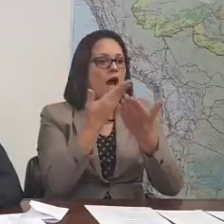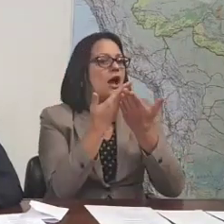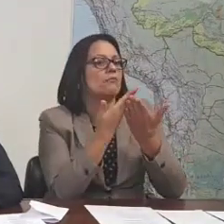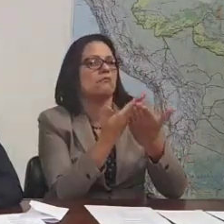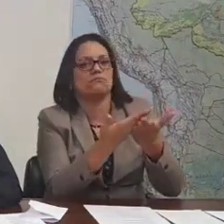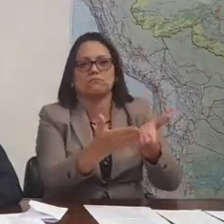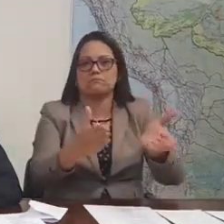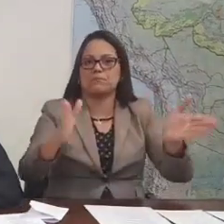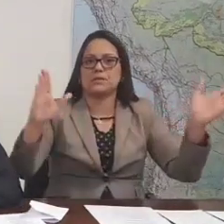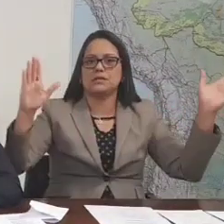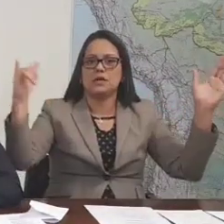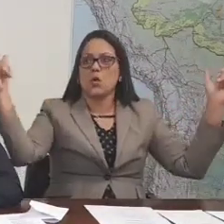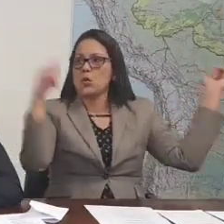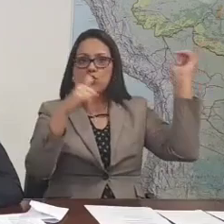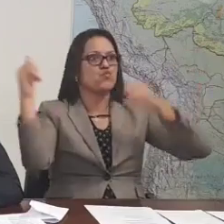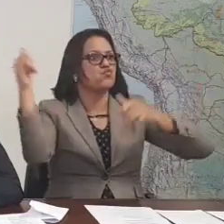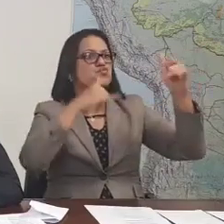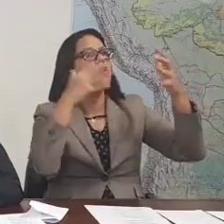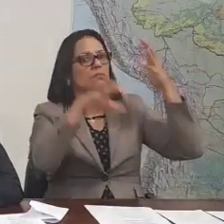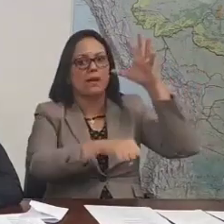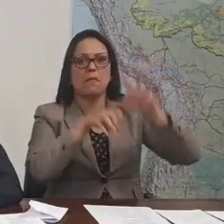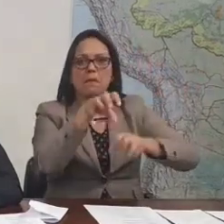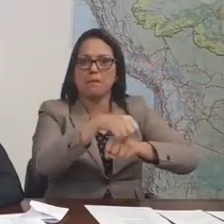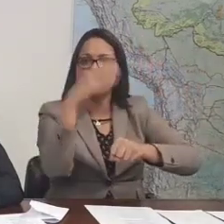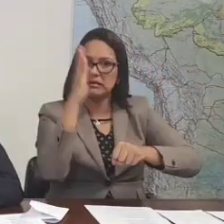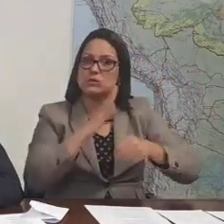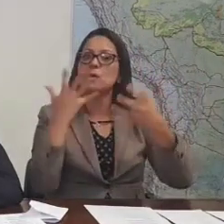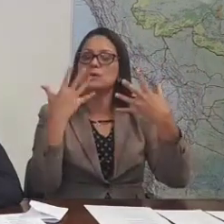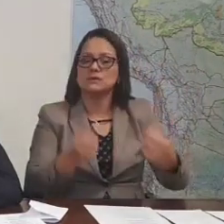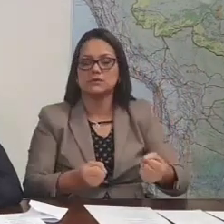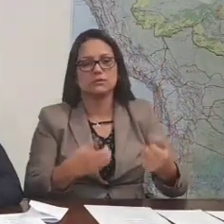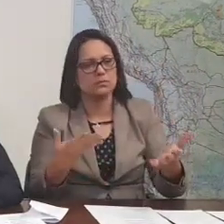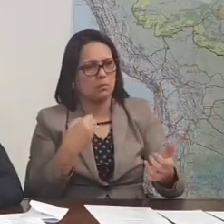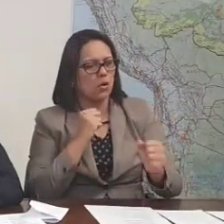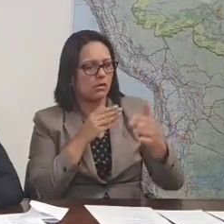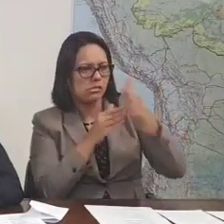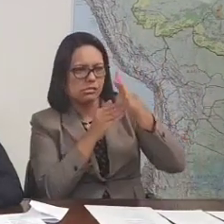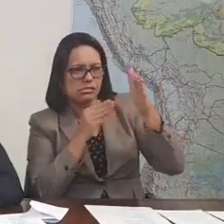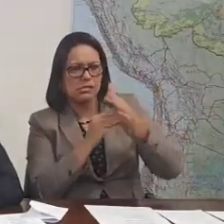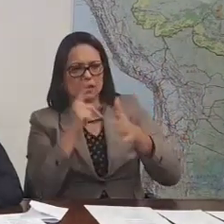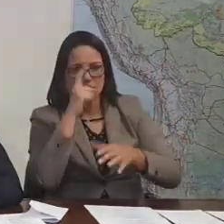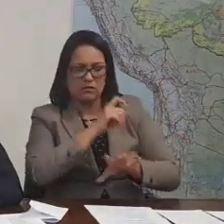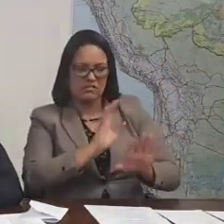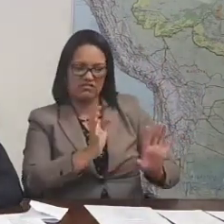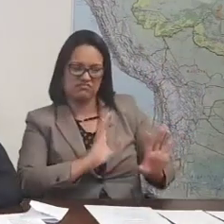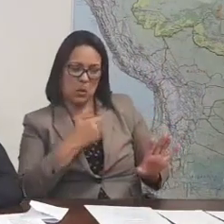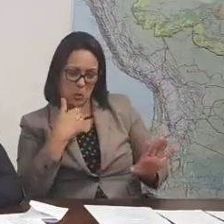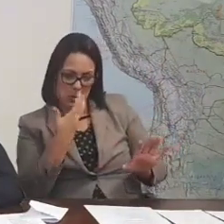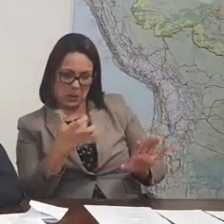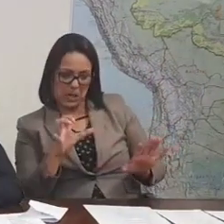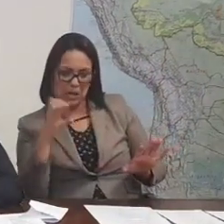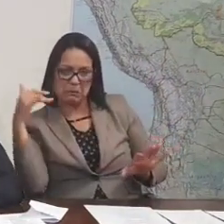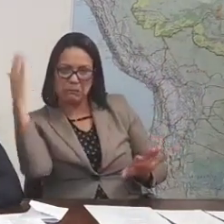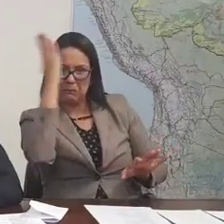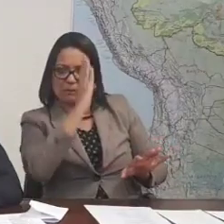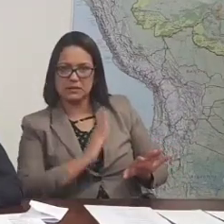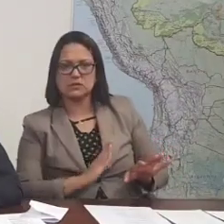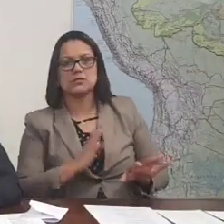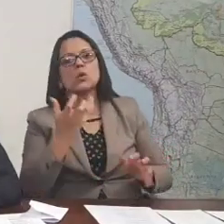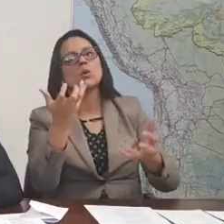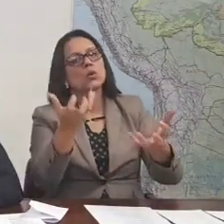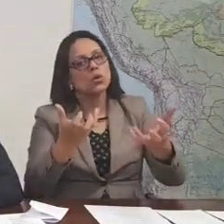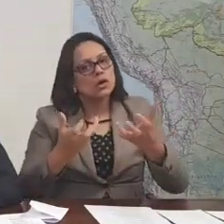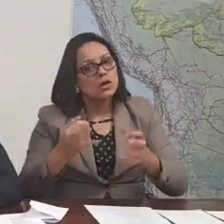mercado. Então, isso foi algo, um empecilho que pode... Opa, está ficando difícil o Brasil. A minha tendência é